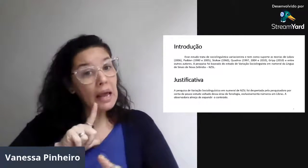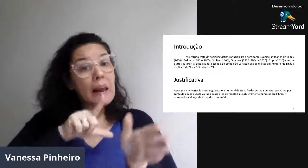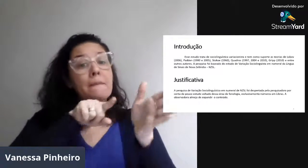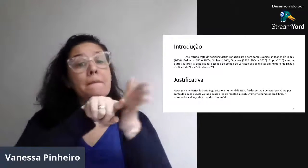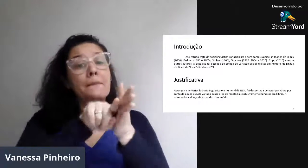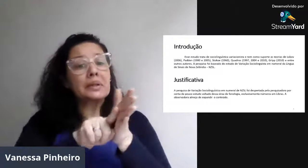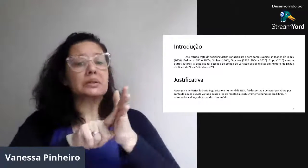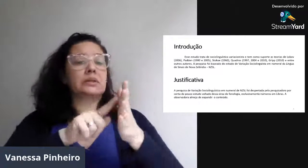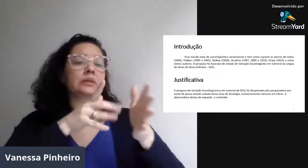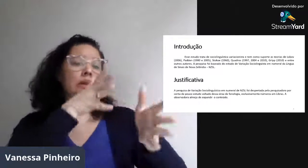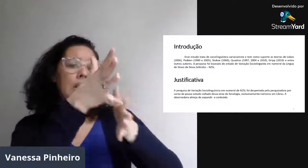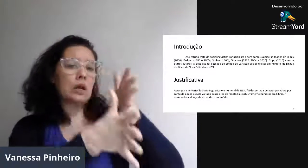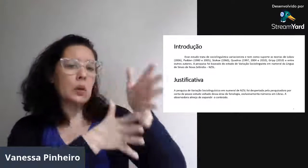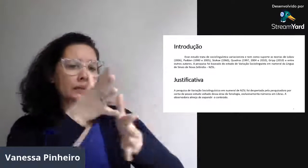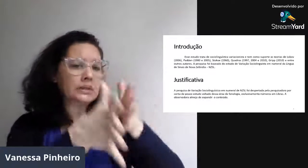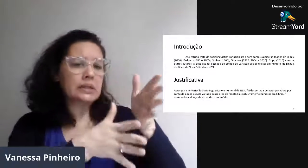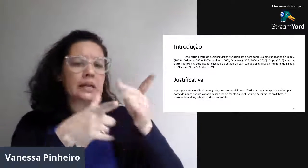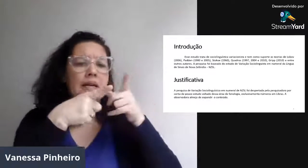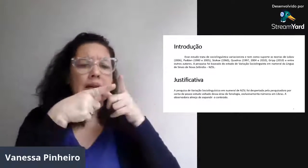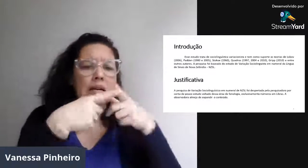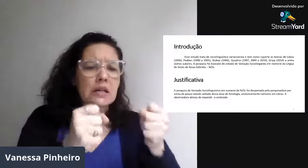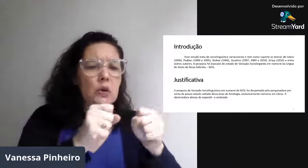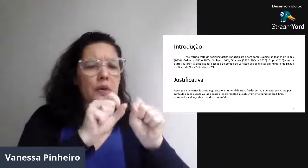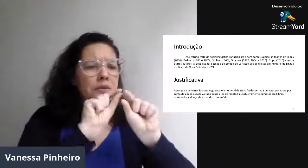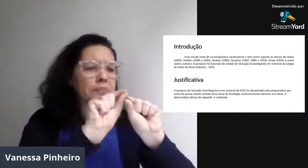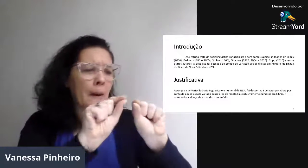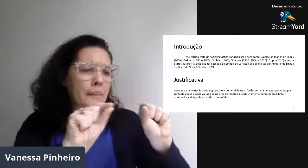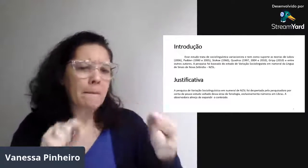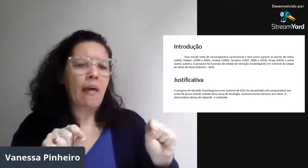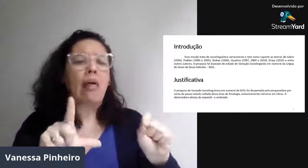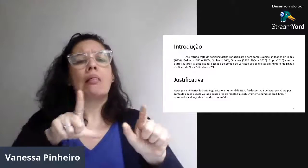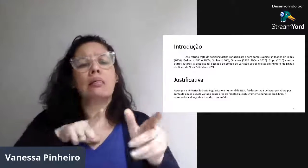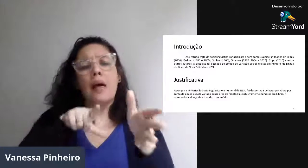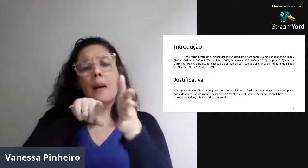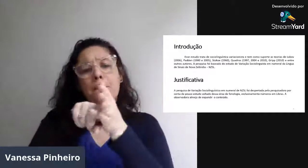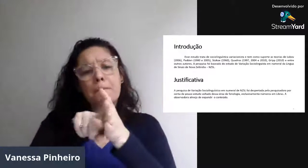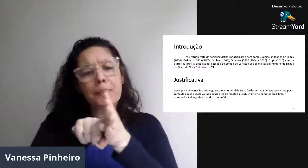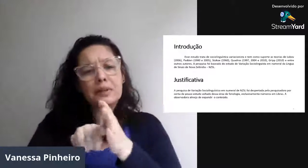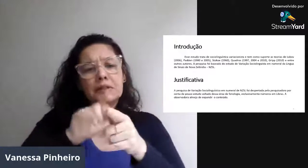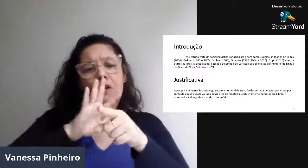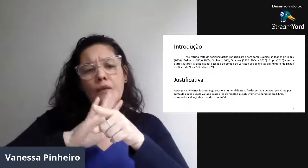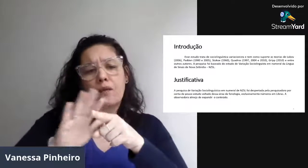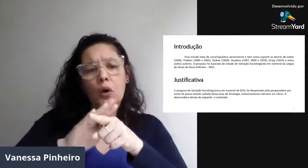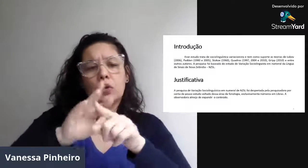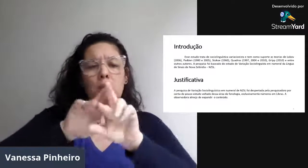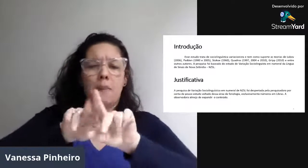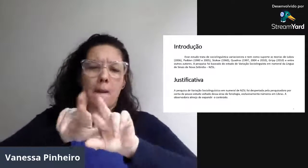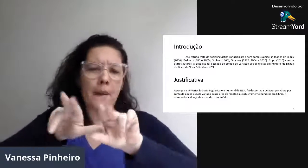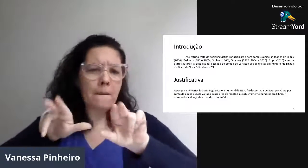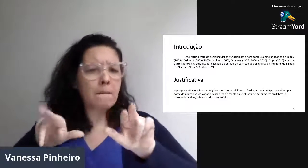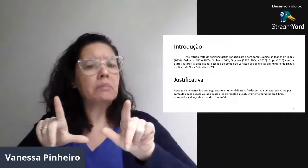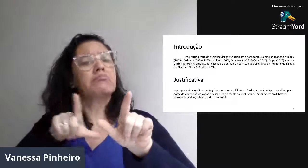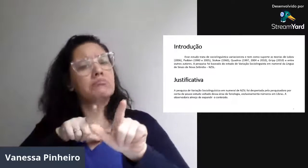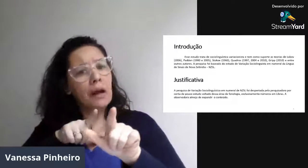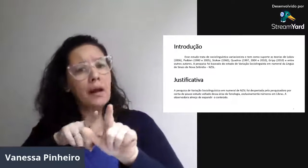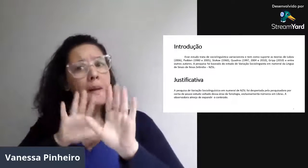pesquisa. Tem pesquisa sobre língua de sinais, a linguística, tais pontos, sobre fonô...